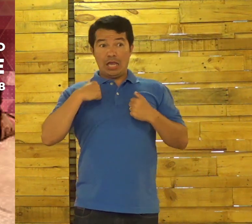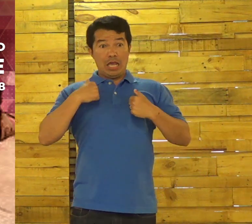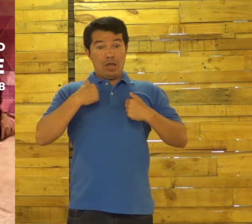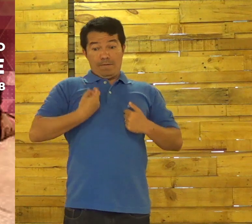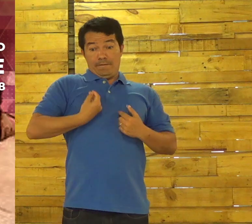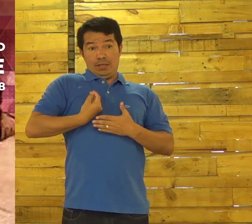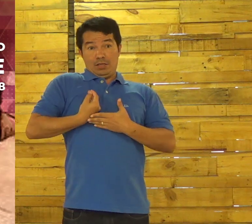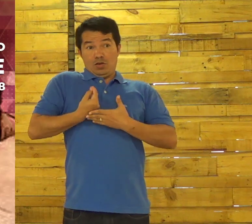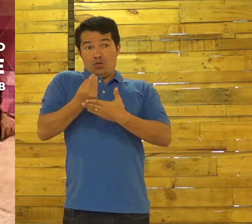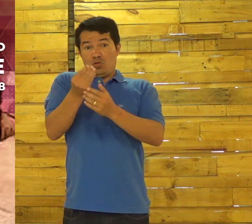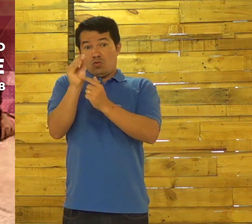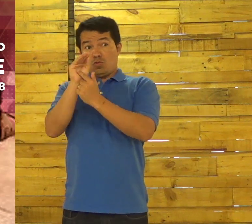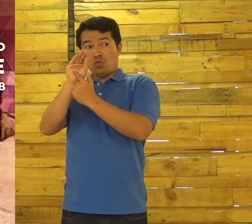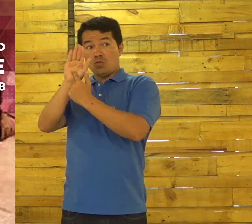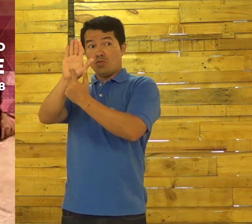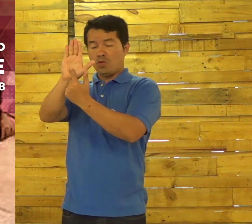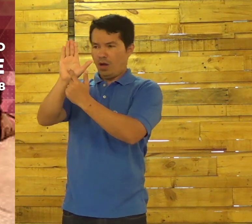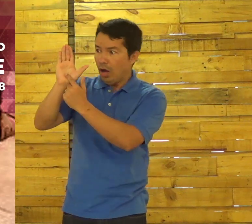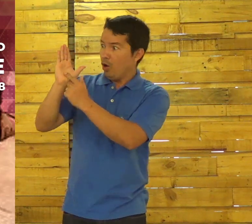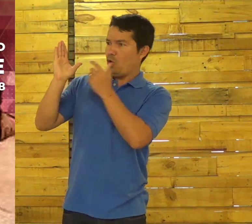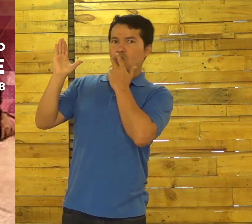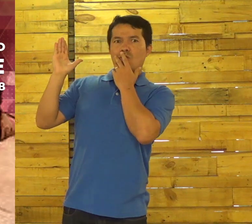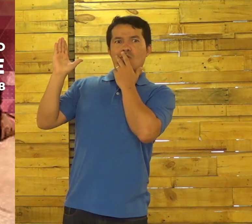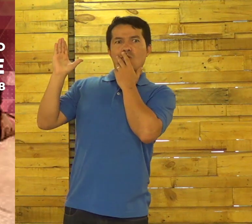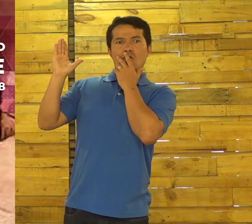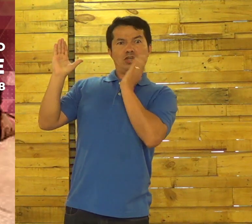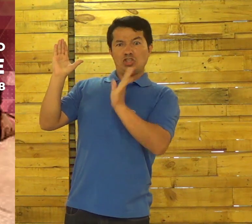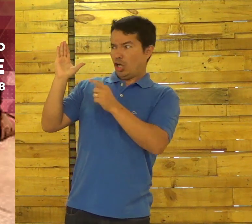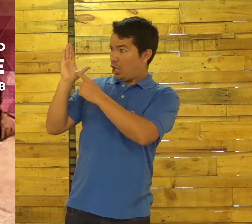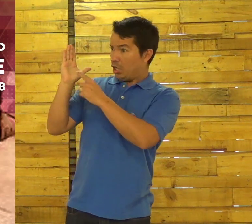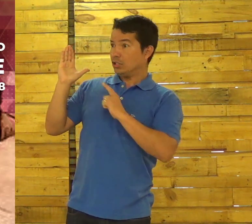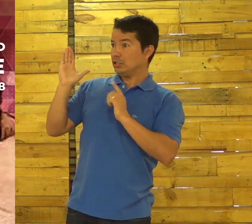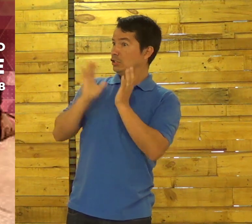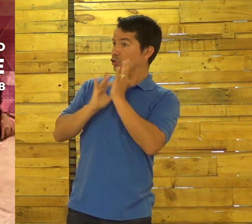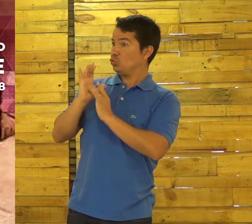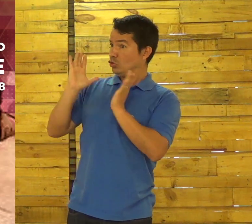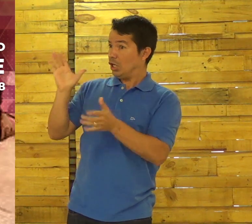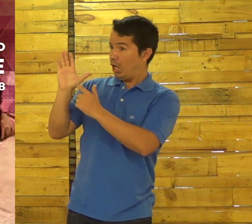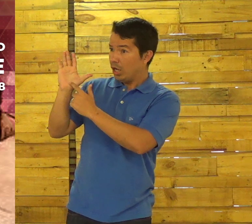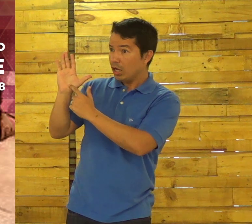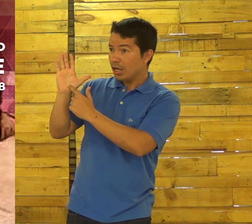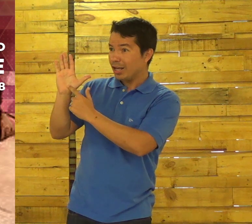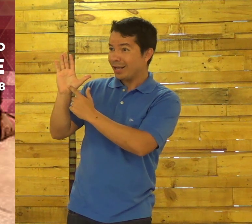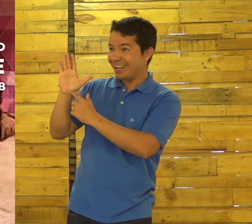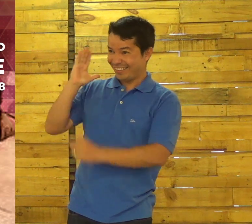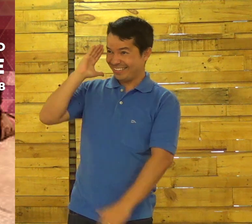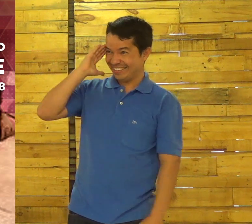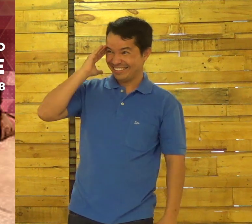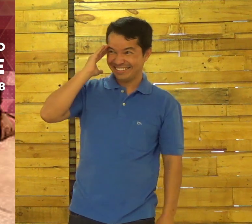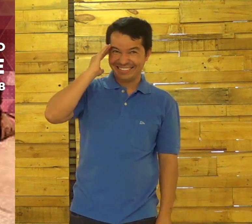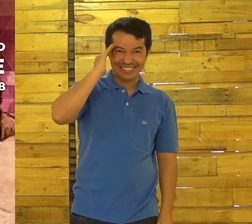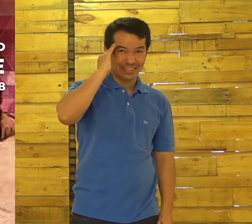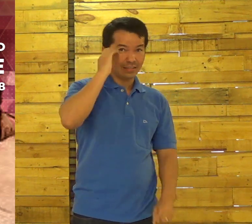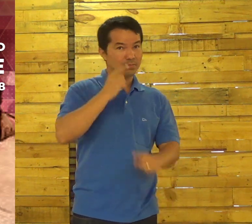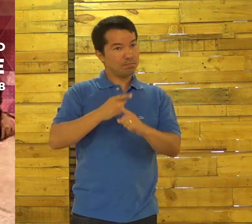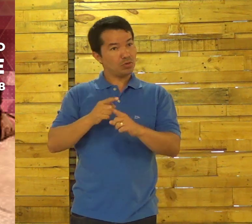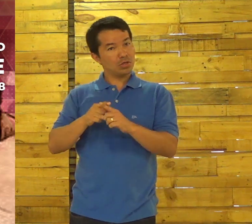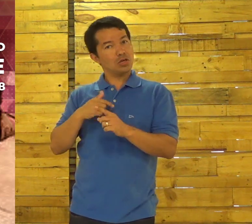vida dele. E a minha vida parece que começa a se parecer com Jesus,